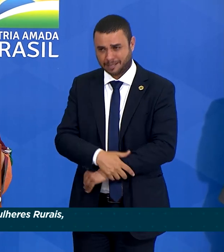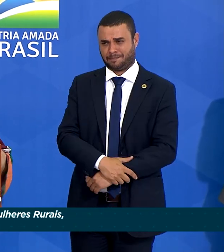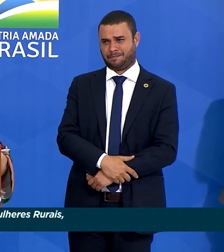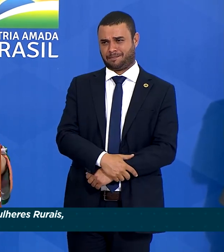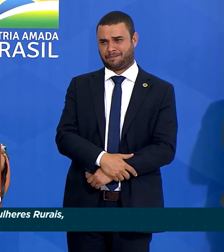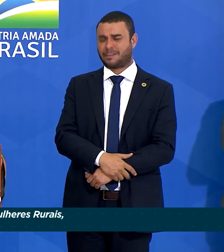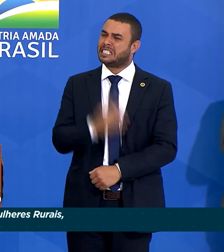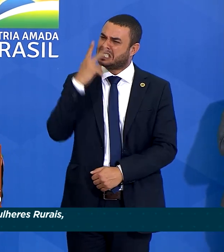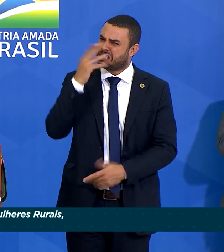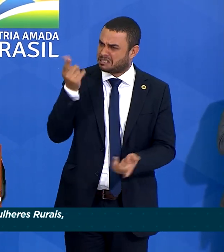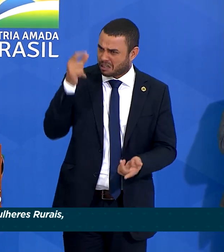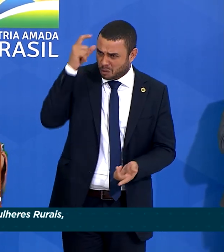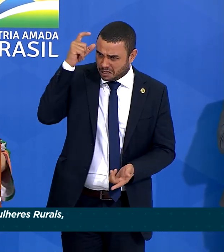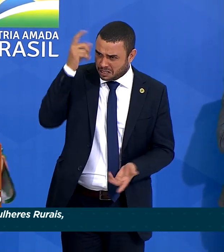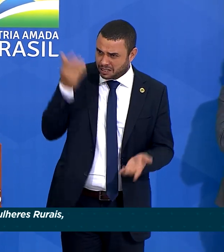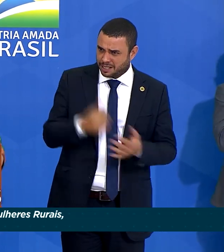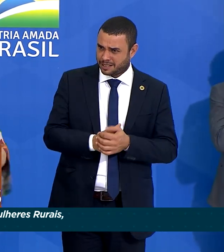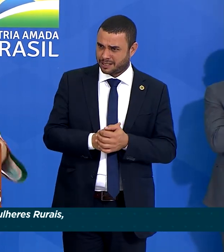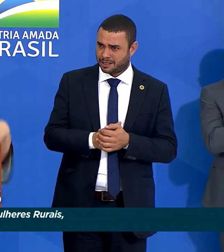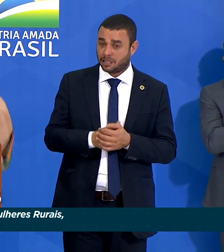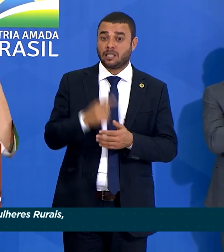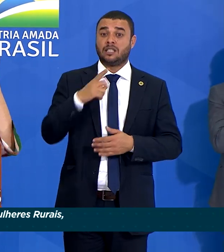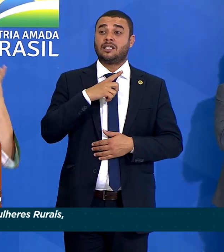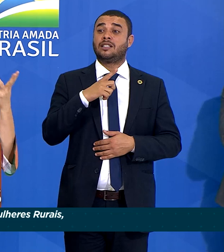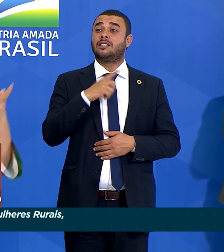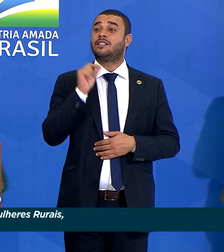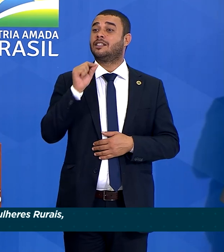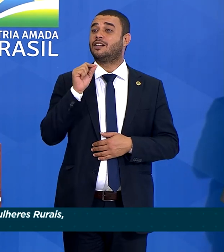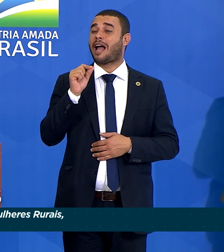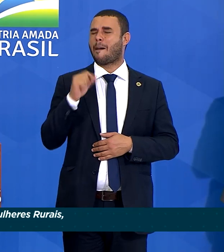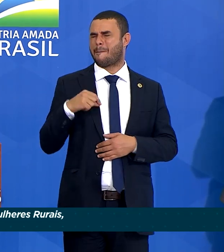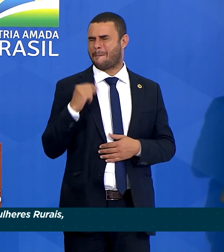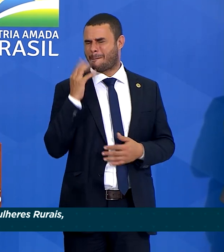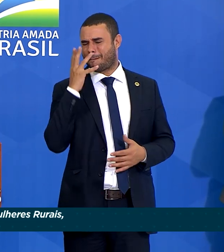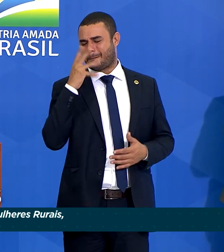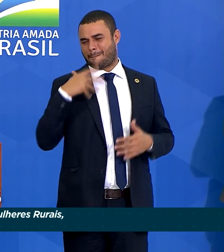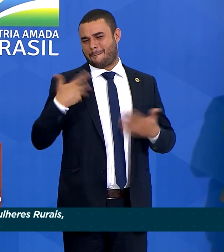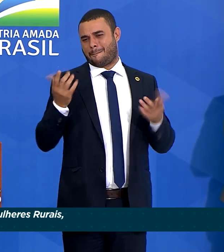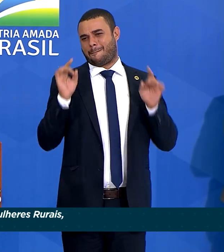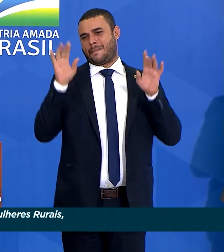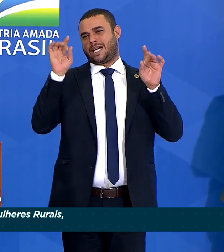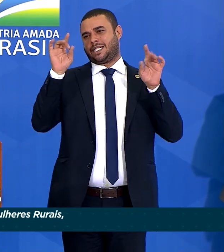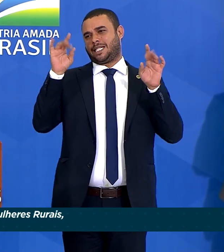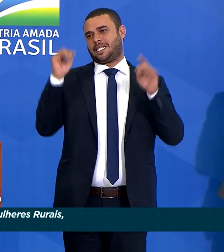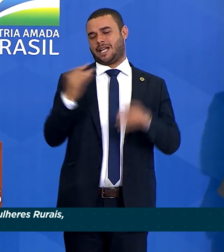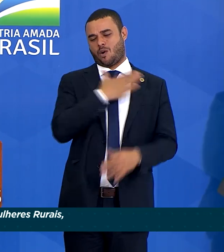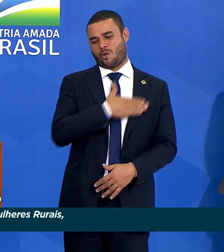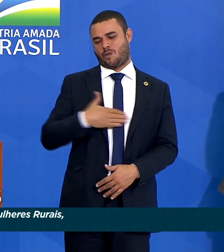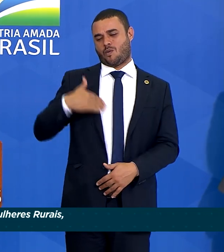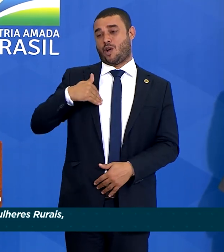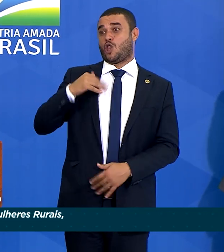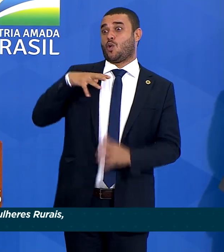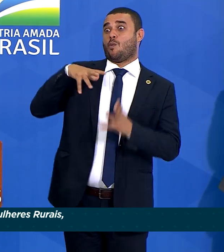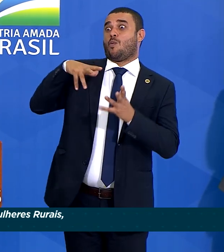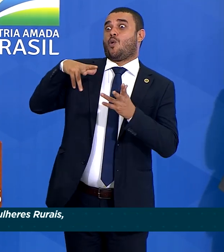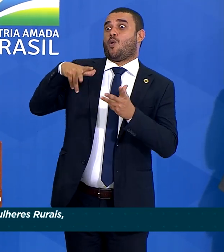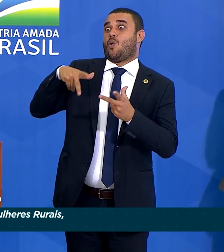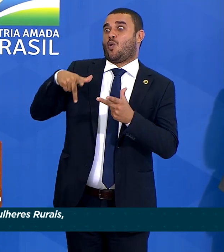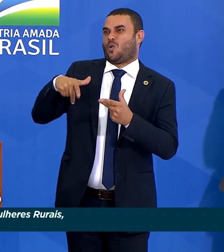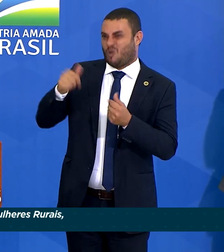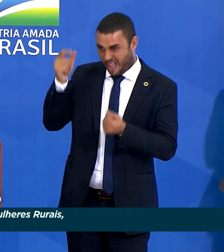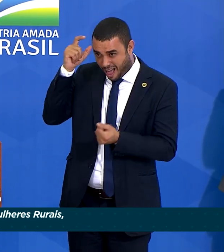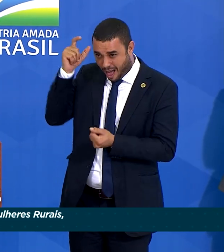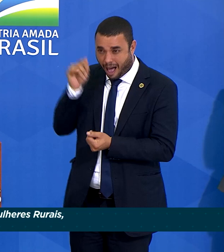acham que é por um acaso que nós temos a mais espetacular primeira dama do mundo? Não,